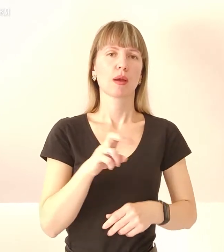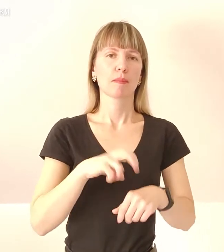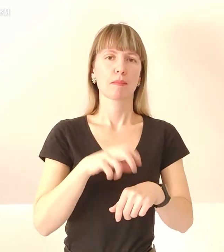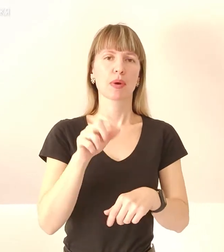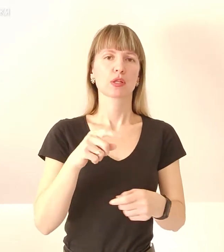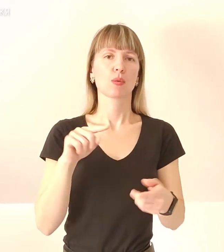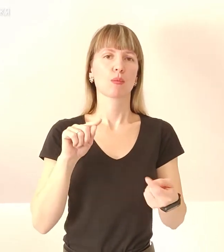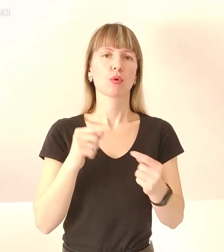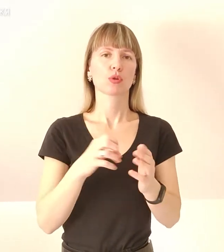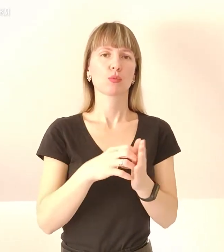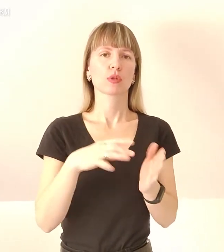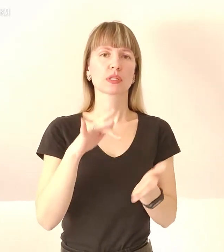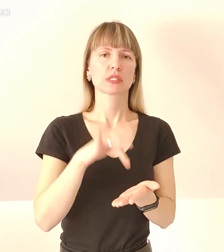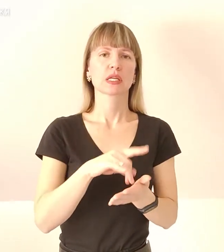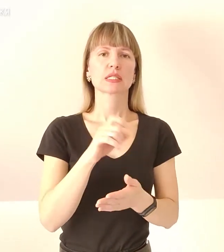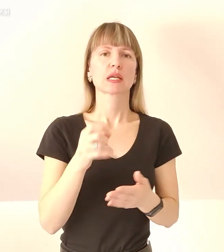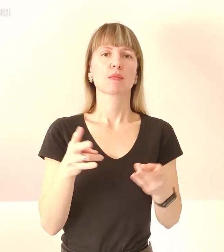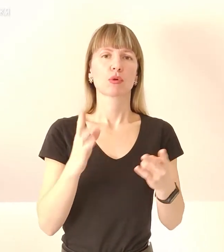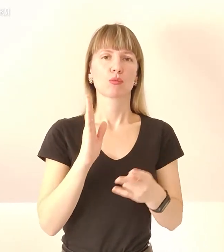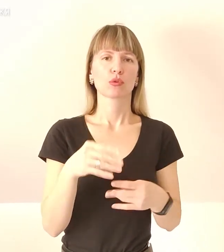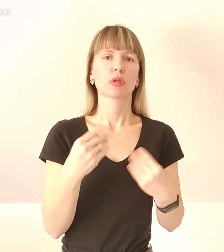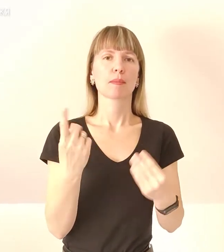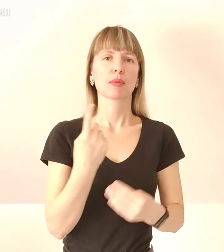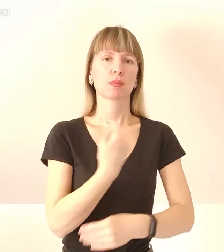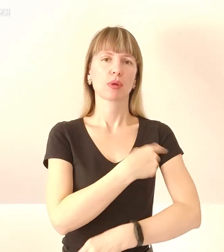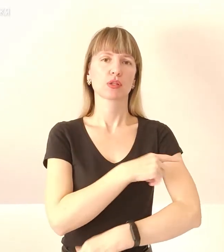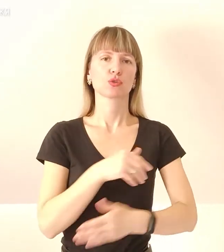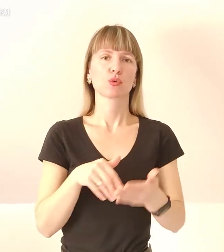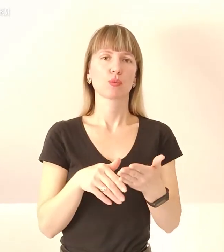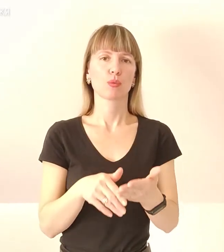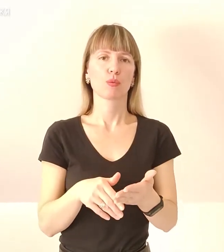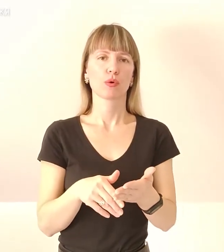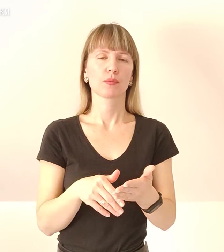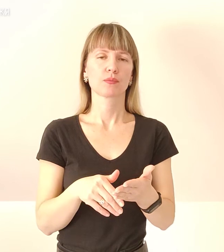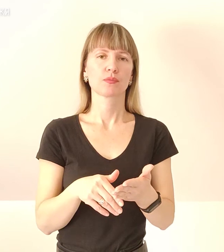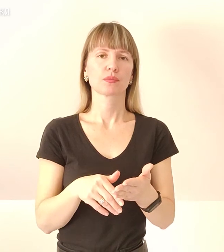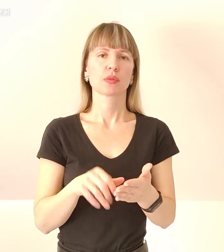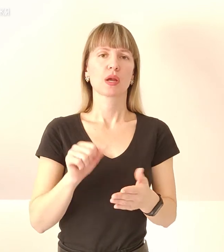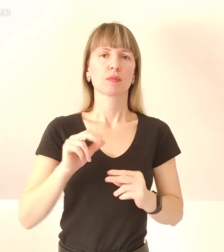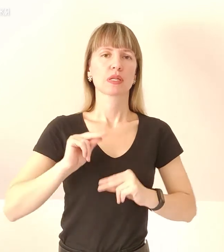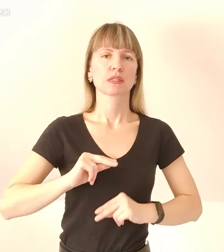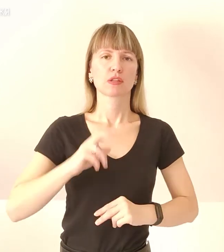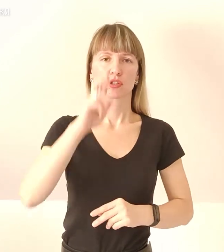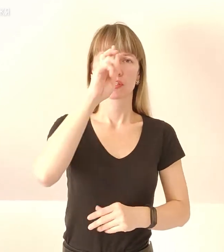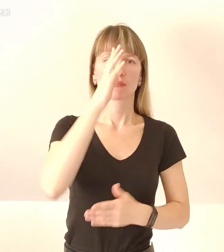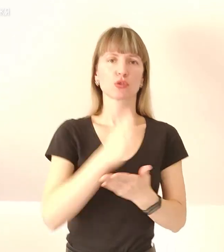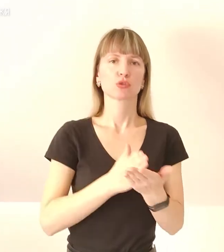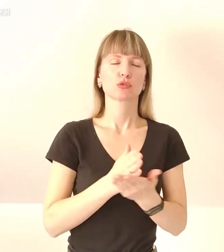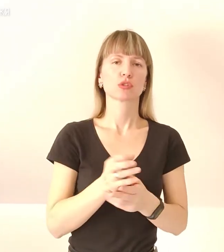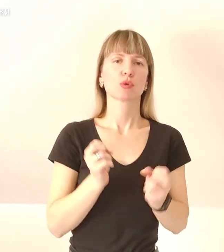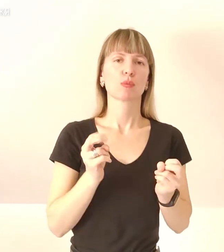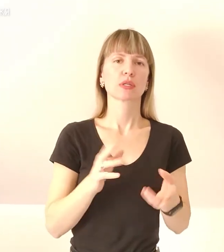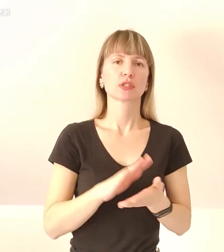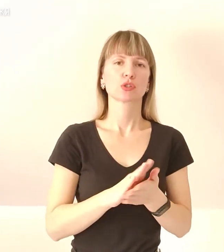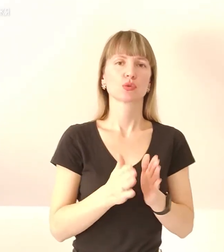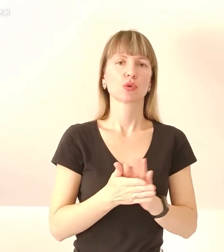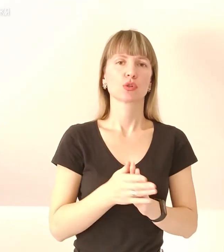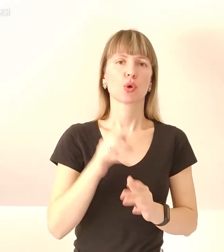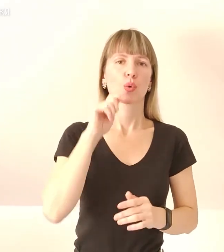центру, які за потреби надаватимуть першу медичну допомогу. А працівники Державної служби з надзвичайних ситуацій України у